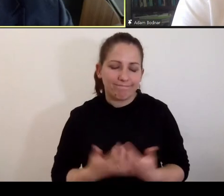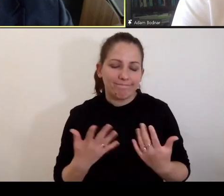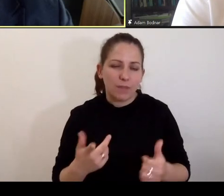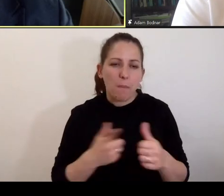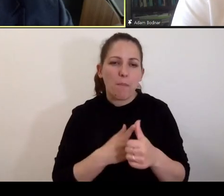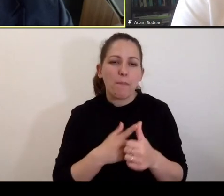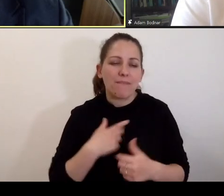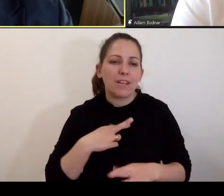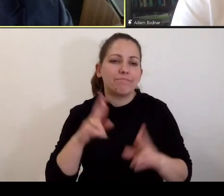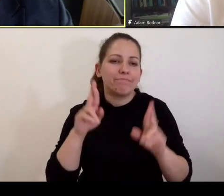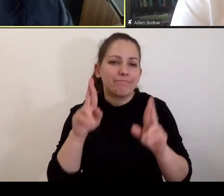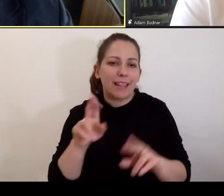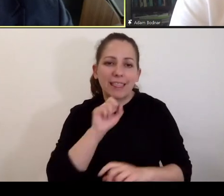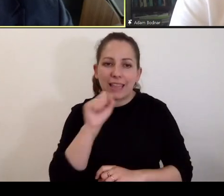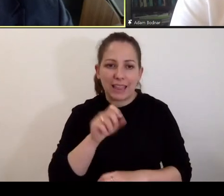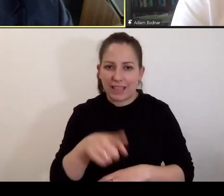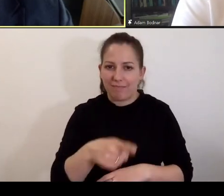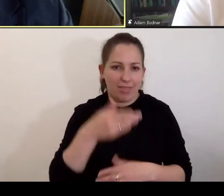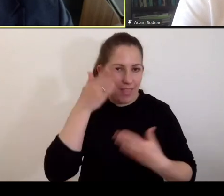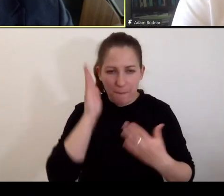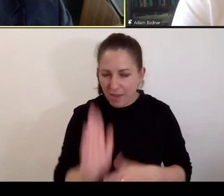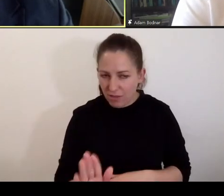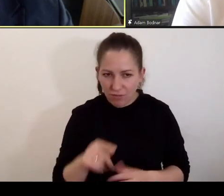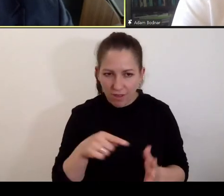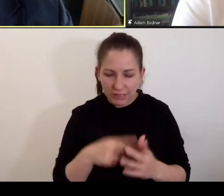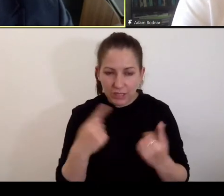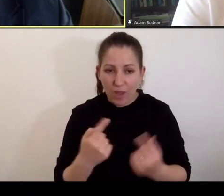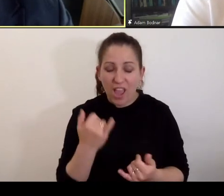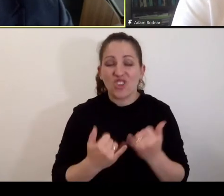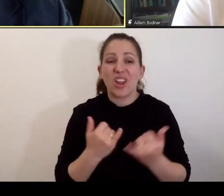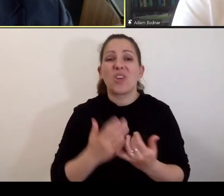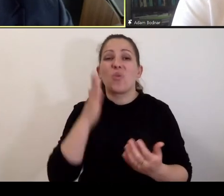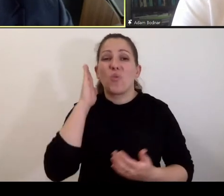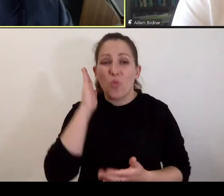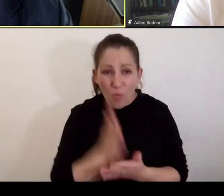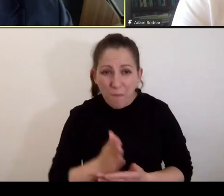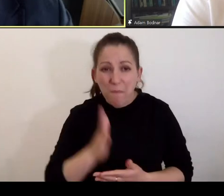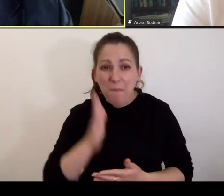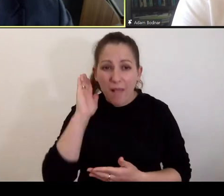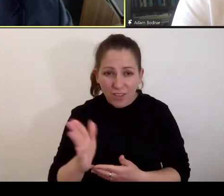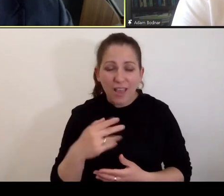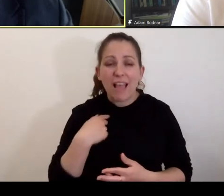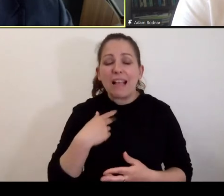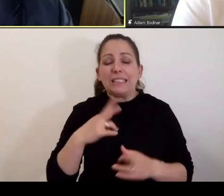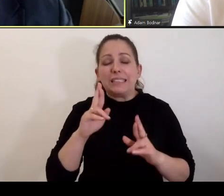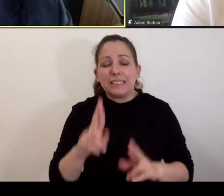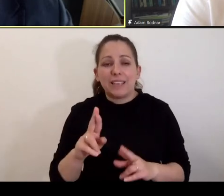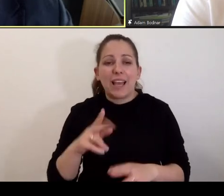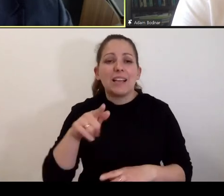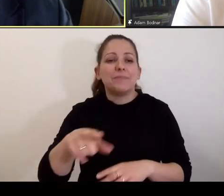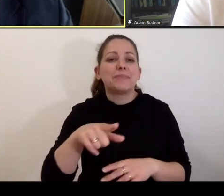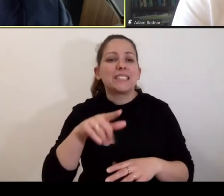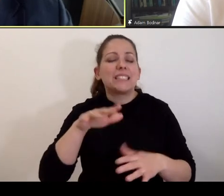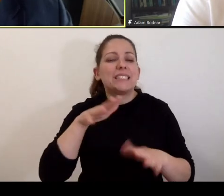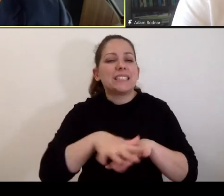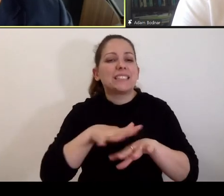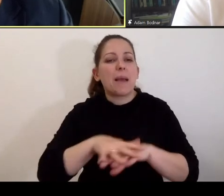pierwsze, mam nadzieję, że nigdy do nich nie dojdzie, a jeżeli już dojdzie się, to mam nadzieję, że nasz system demokratyczny